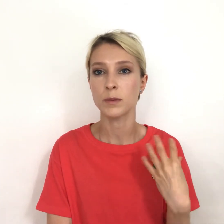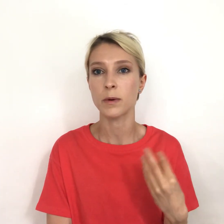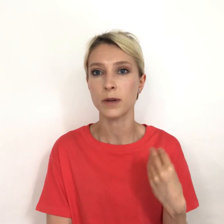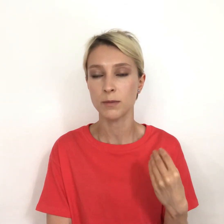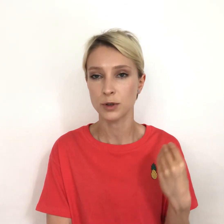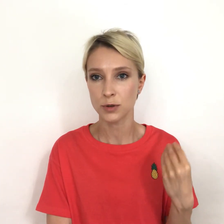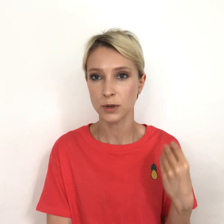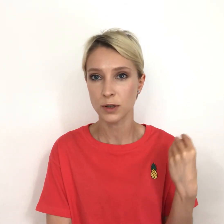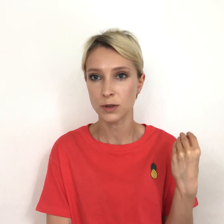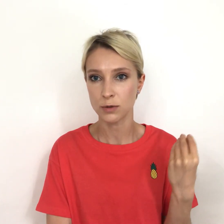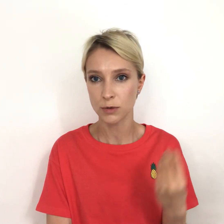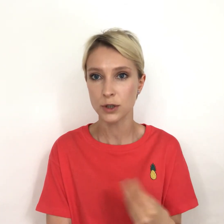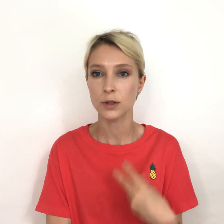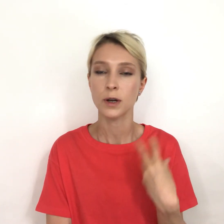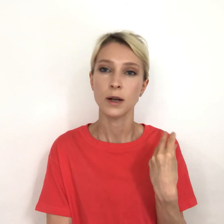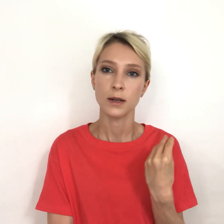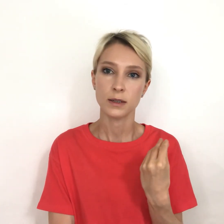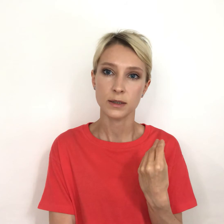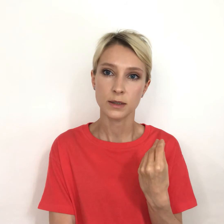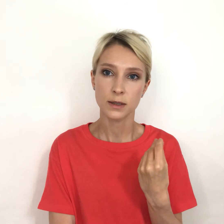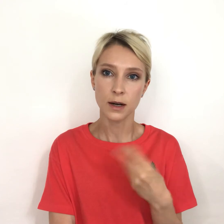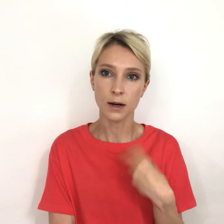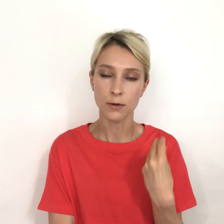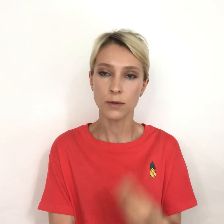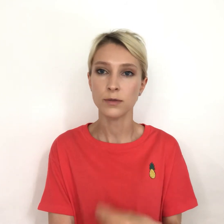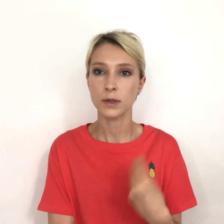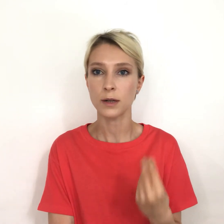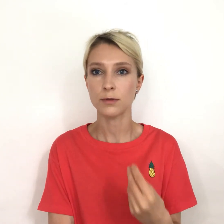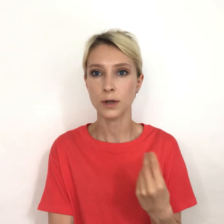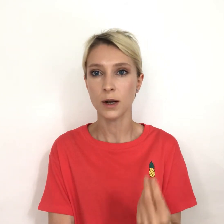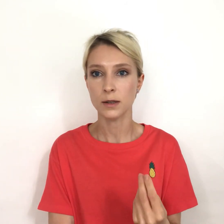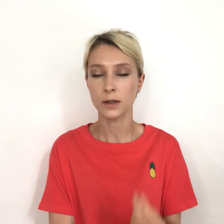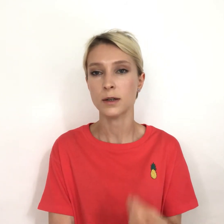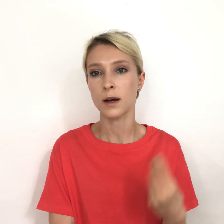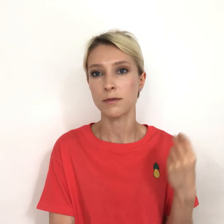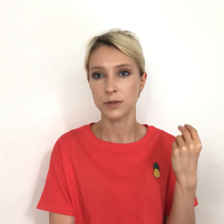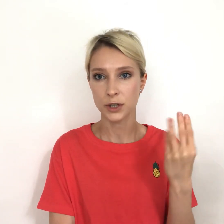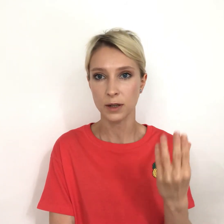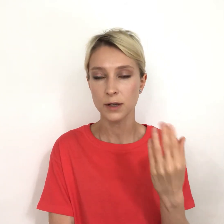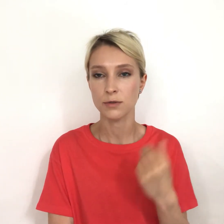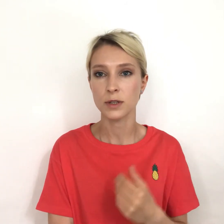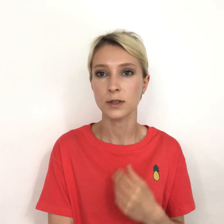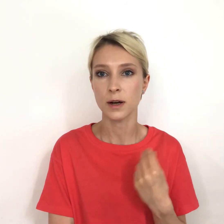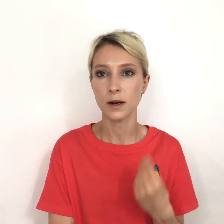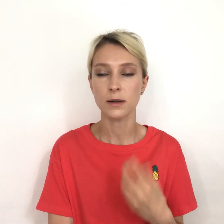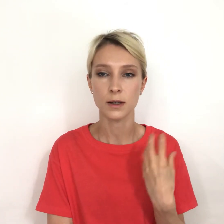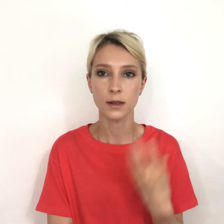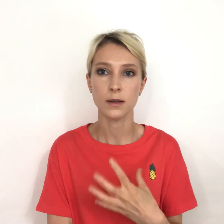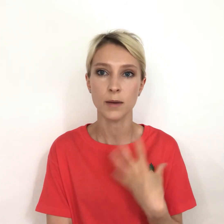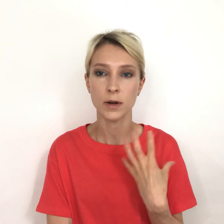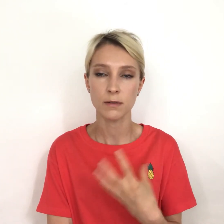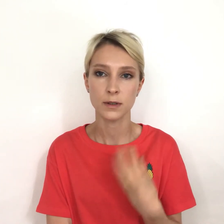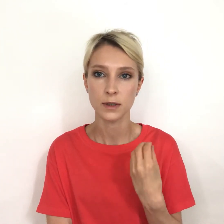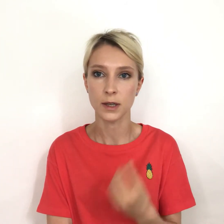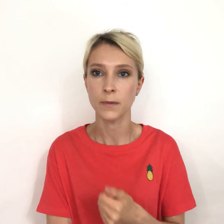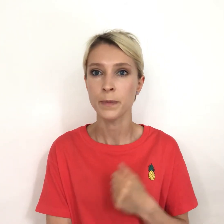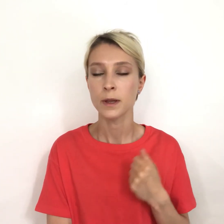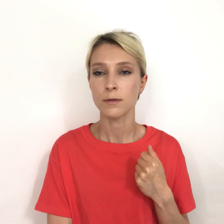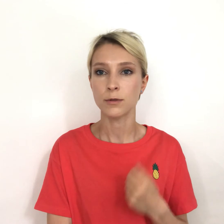добавляем еще и источник сахаров натуральных, а в шоколаде у нас сахара какие добавленные. Вот,